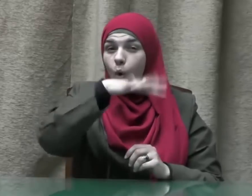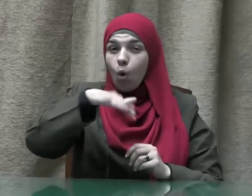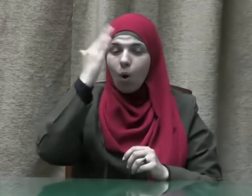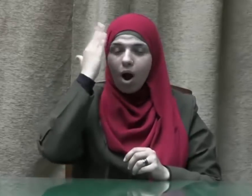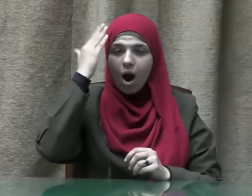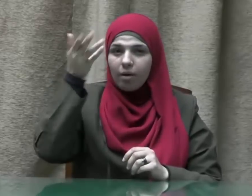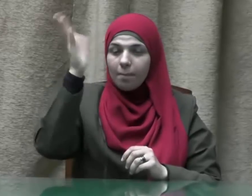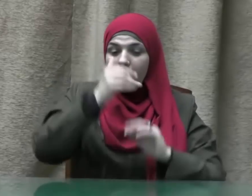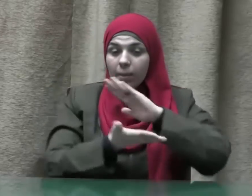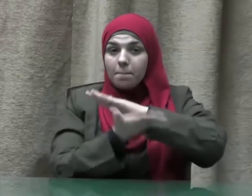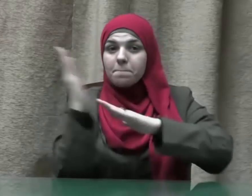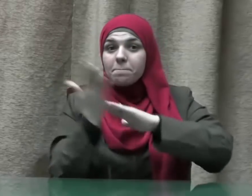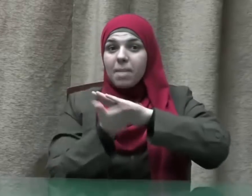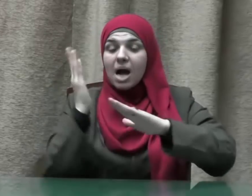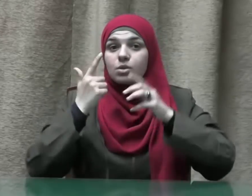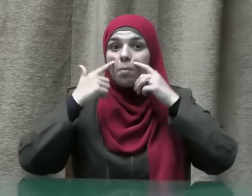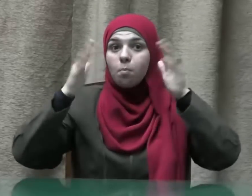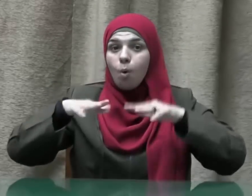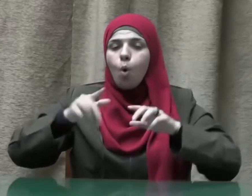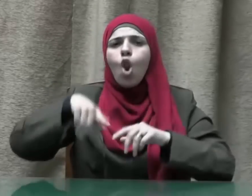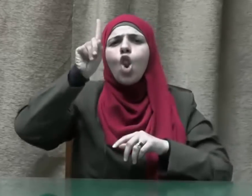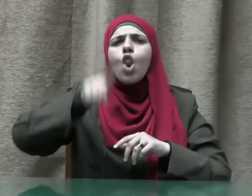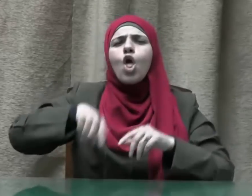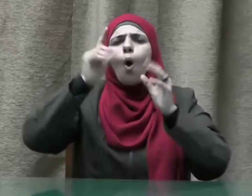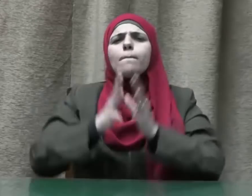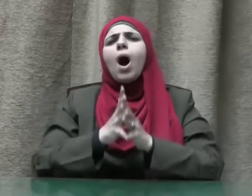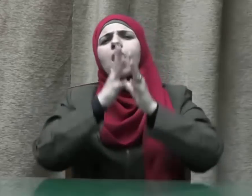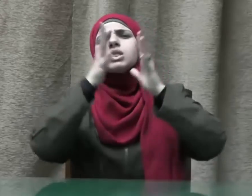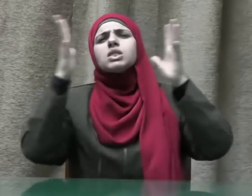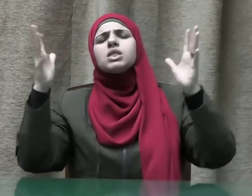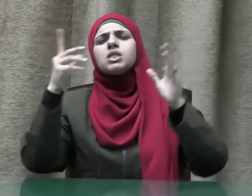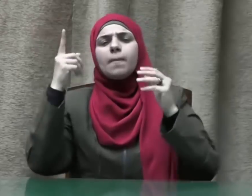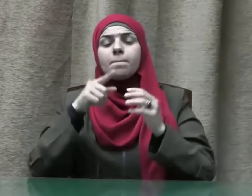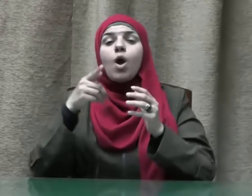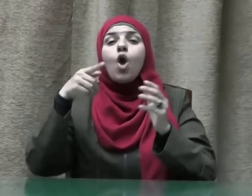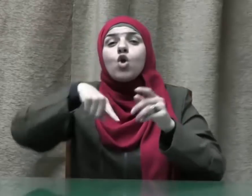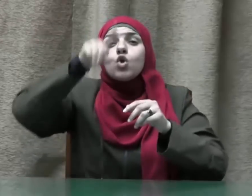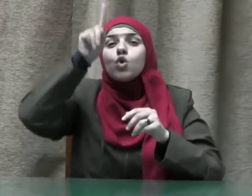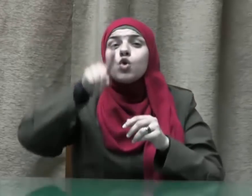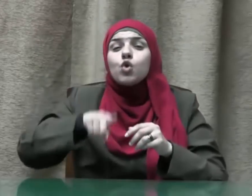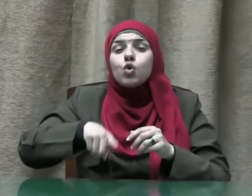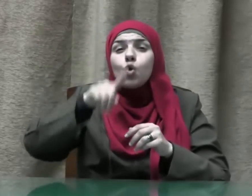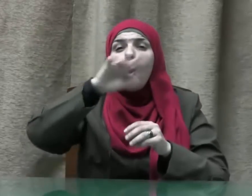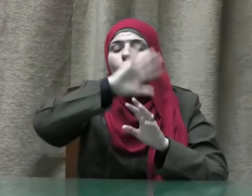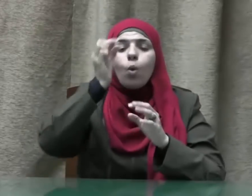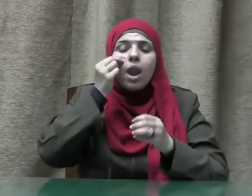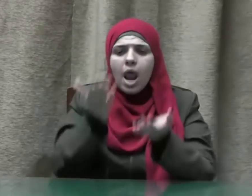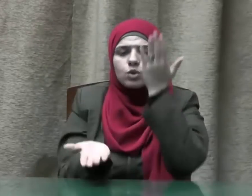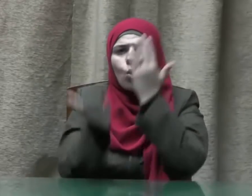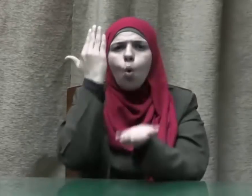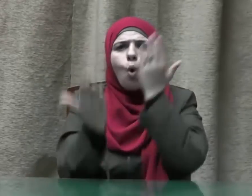مبعوثون ليوم عظيم يوم يقوم الناس لرب العالمين